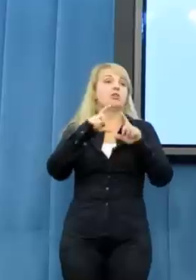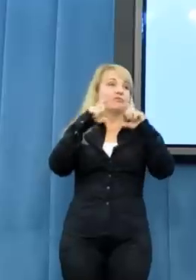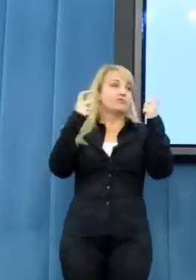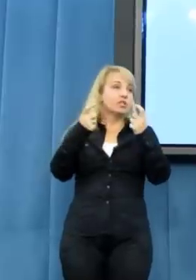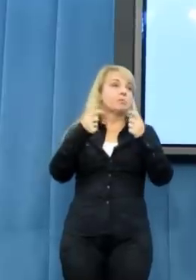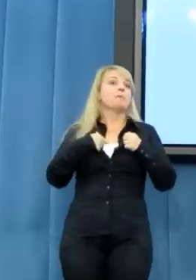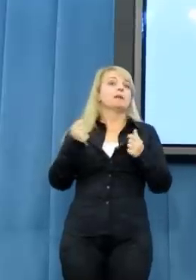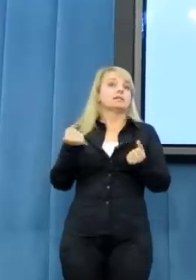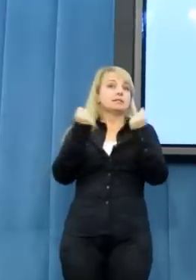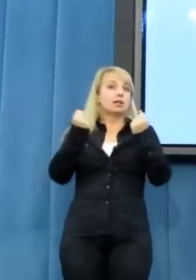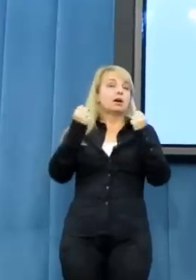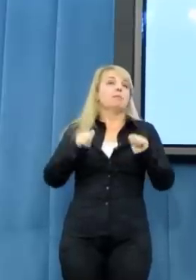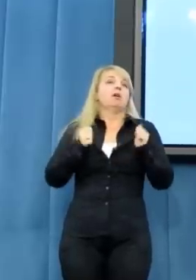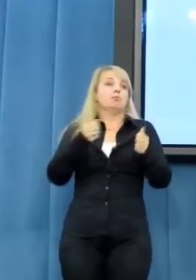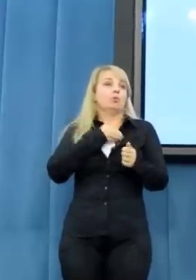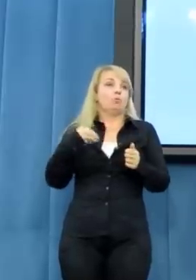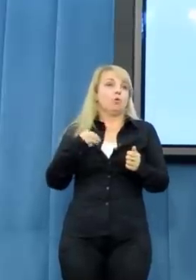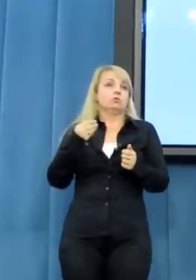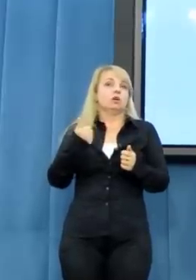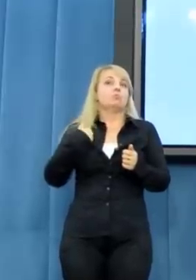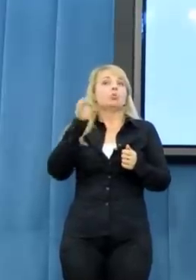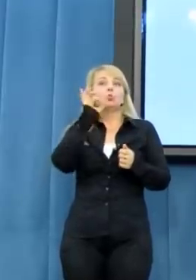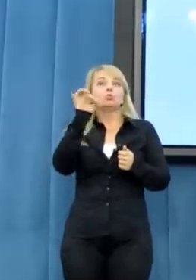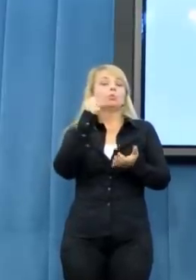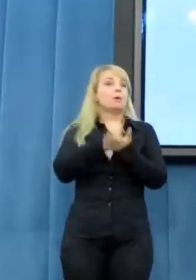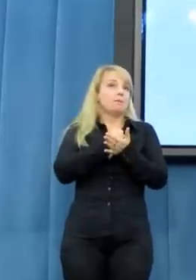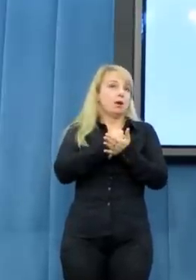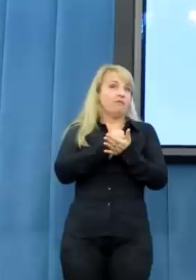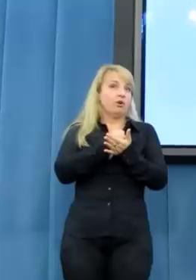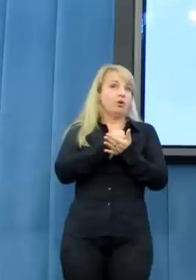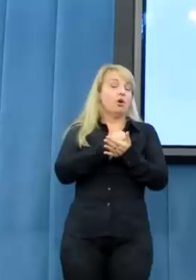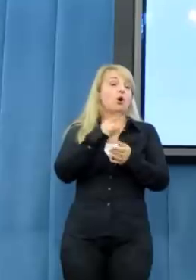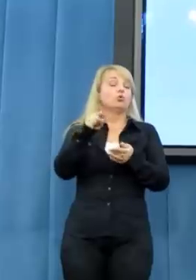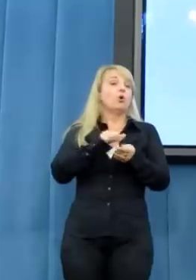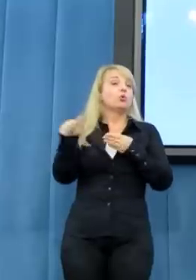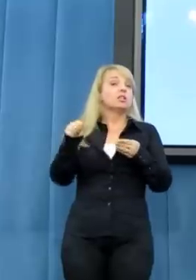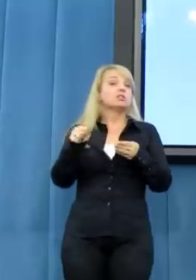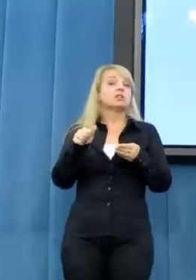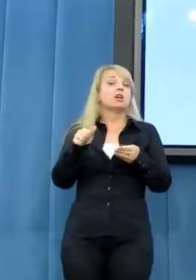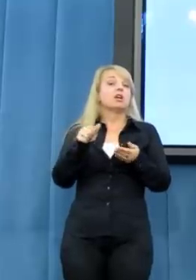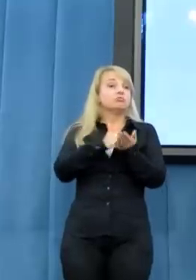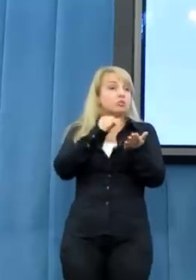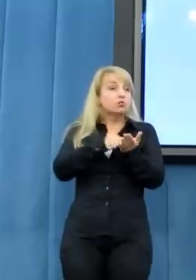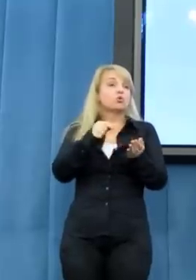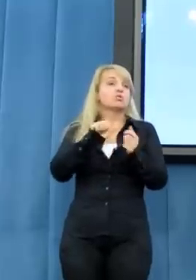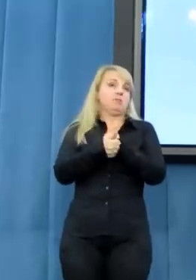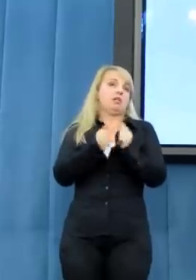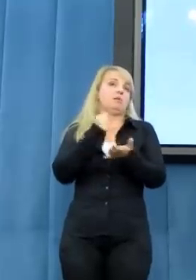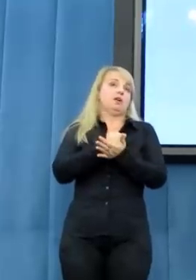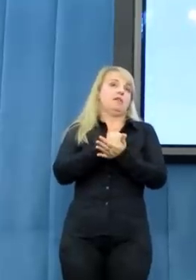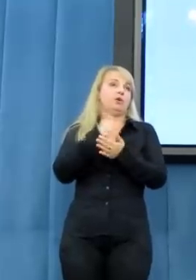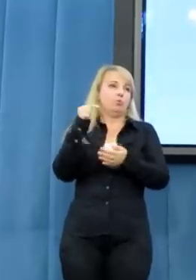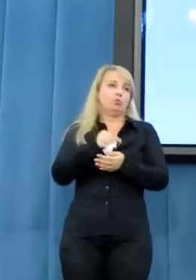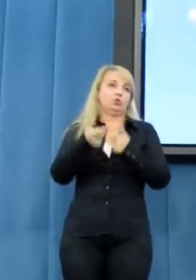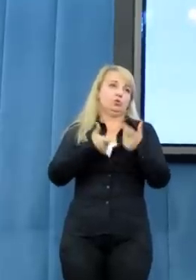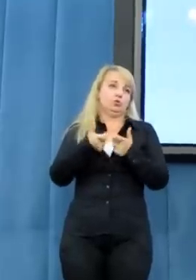w Polsce było dobre prawo, co oznacza często zmianę tego prawa. Jak już wspomniałam, Ruch Palikota w